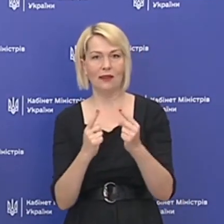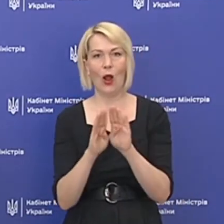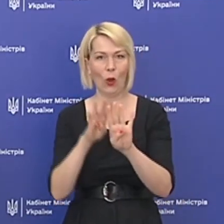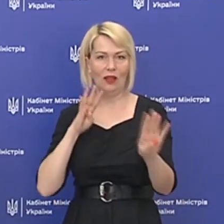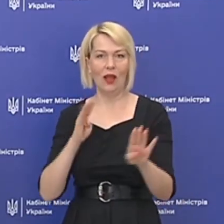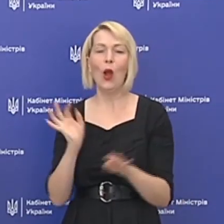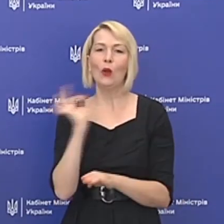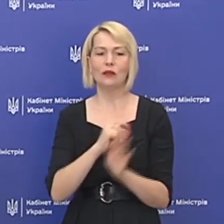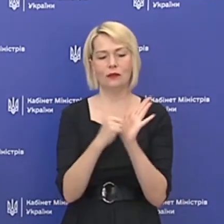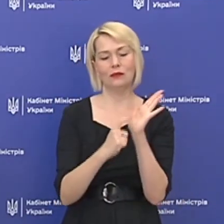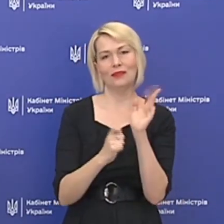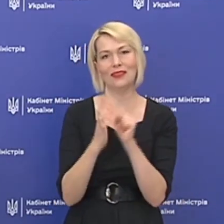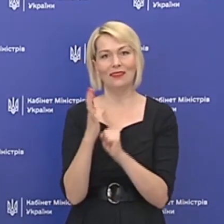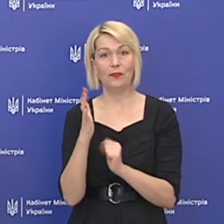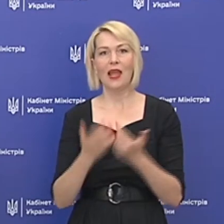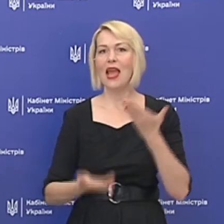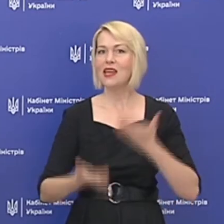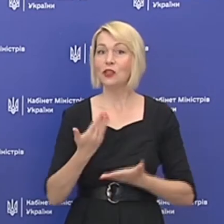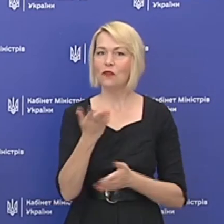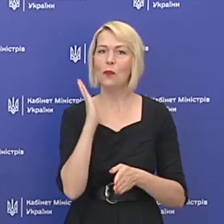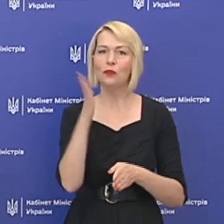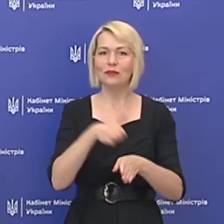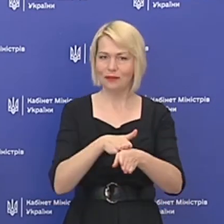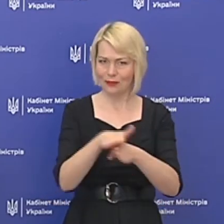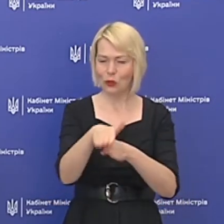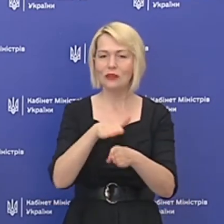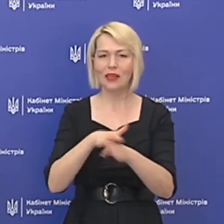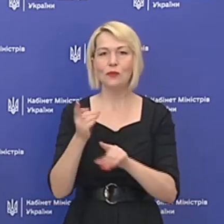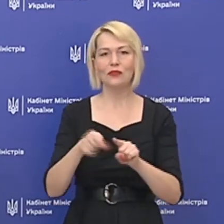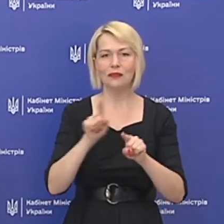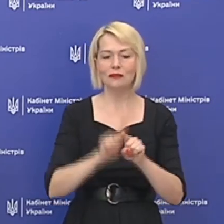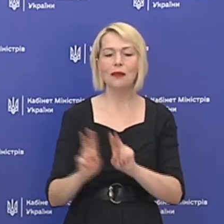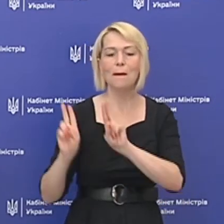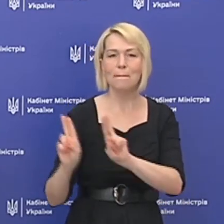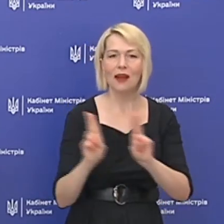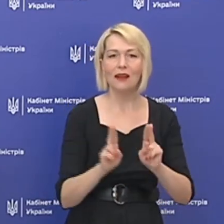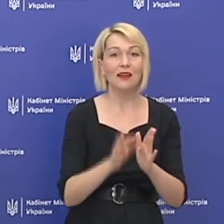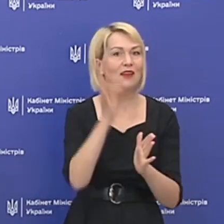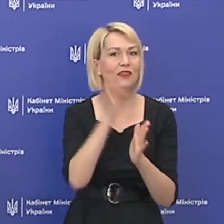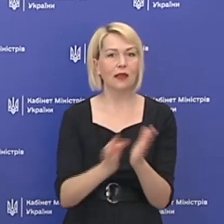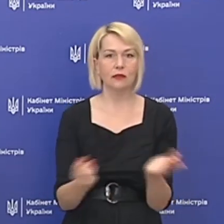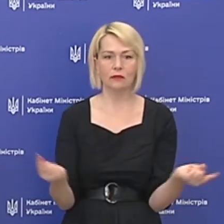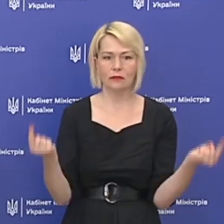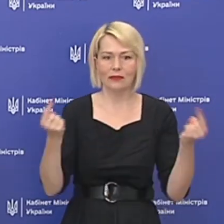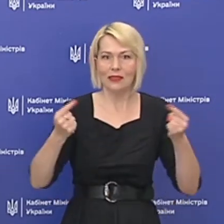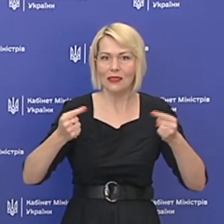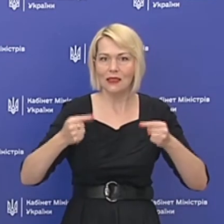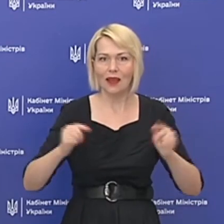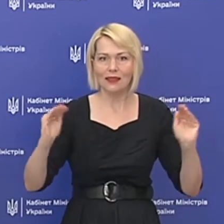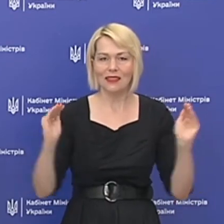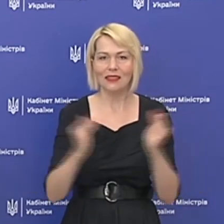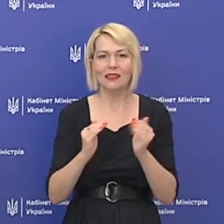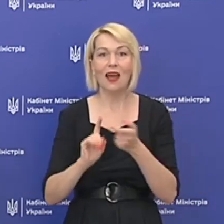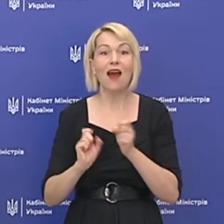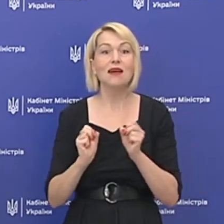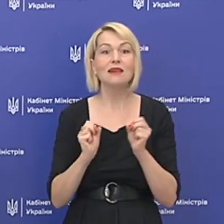І користуйтесь антисептиками. Якщо ви будете дотримуватися цих правок, то відразу знижається ризик інфікування